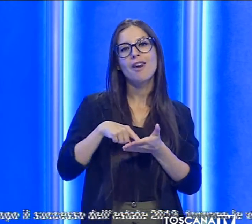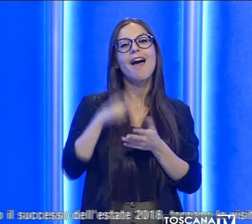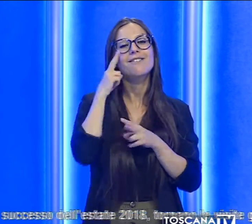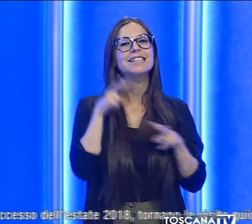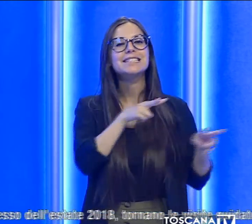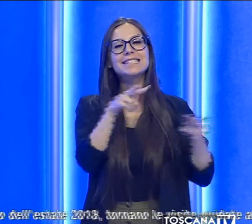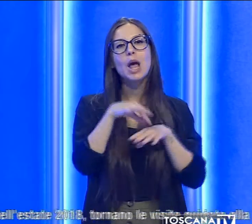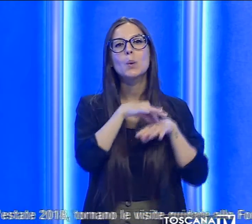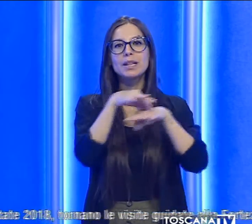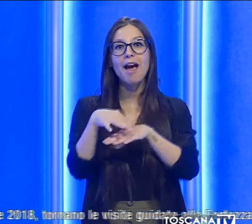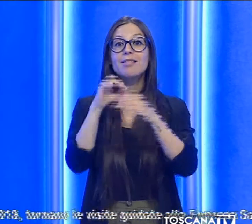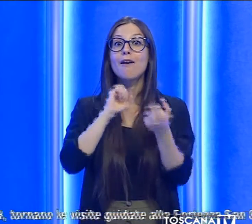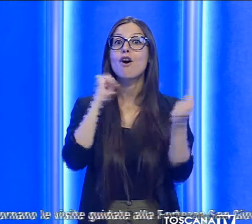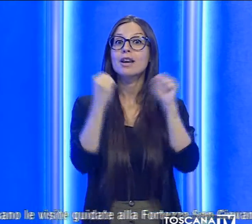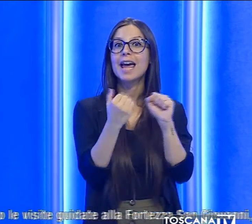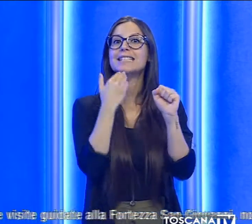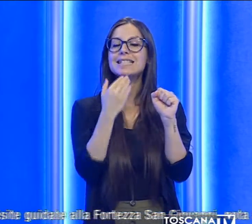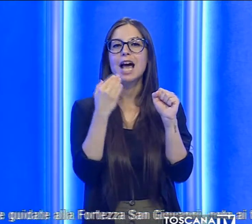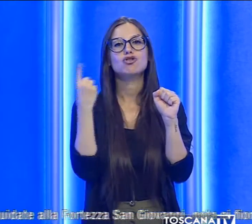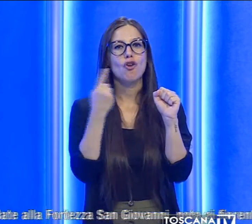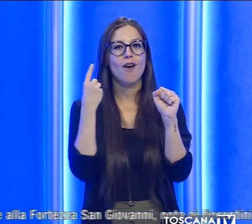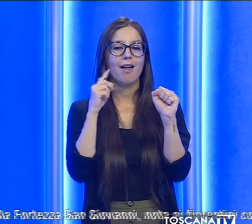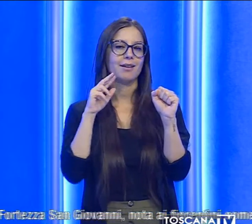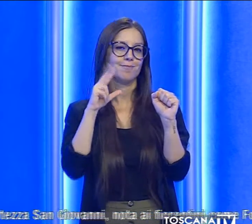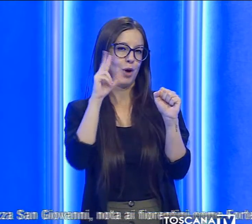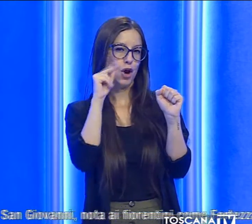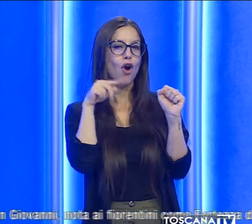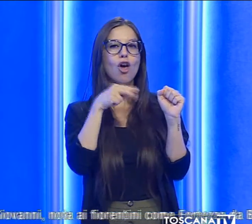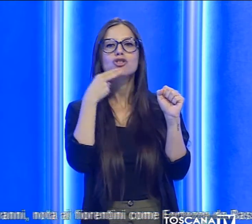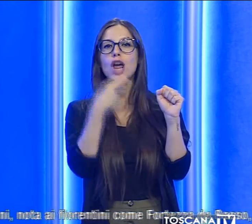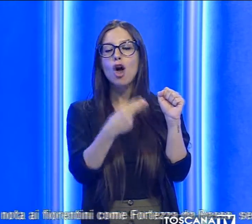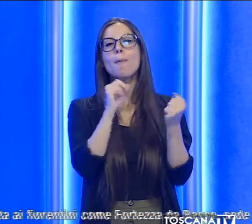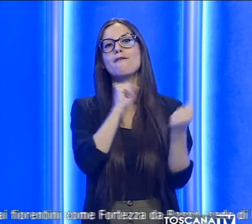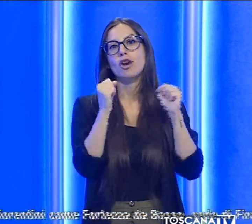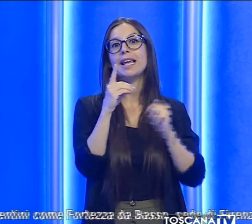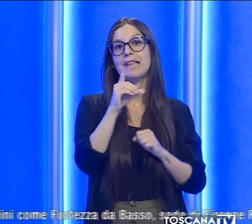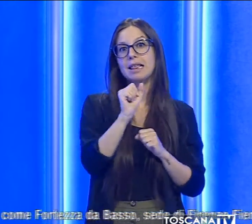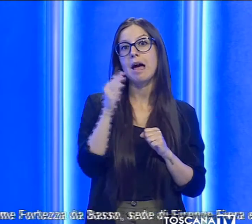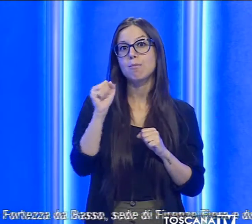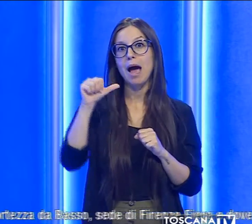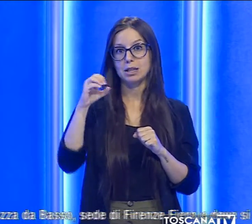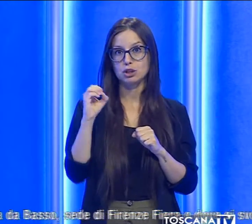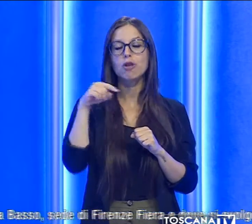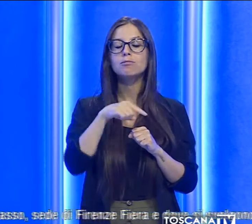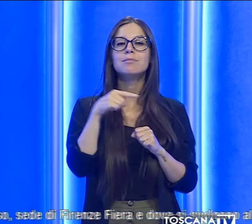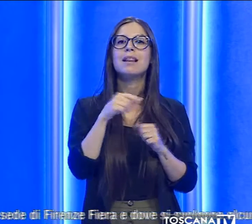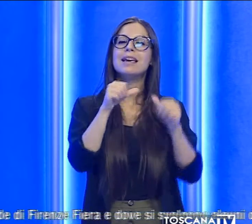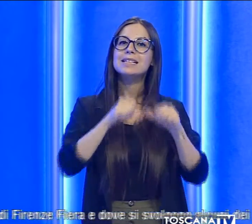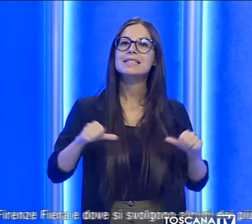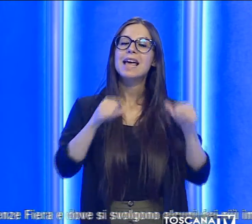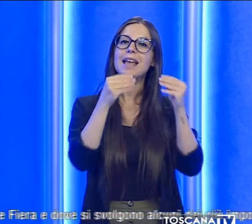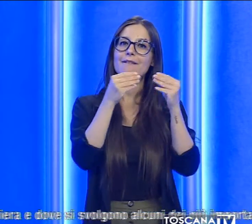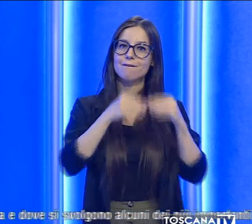nota ai fiorentini come Fortezza d'Abbasso, sede di Firenze Fiera e dove si svolgono alcuni dei più importanti